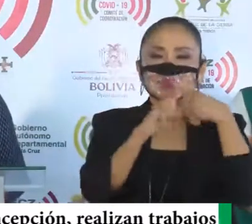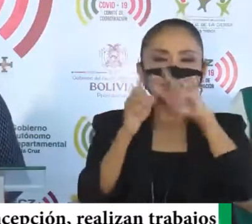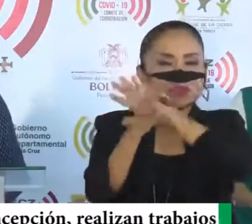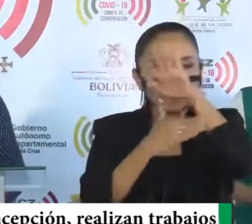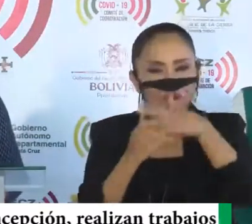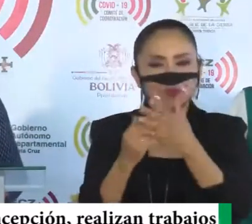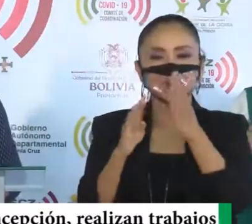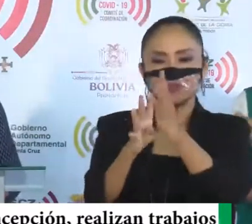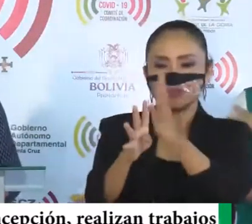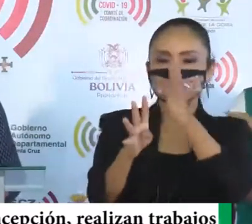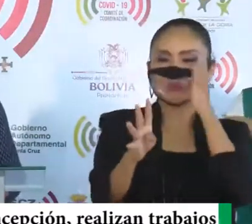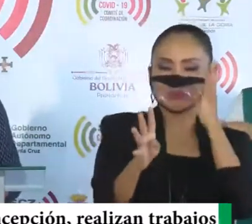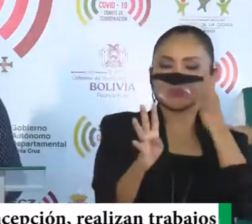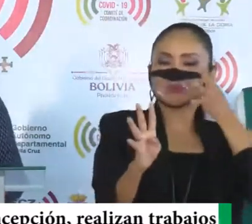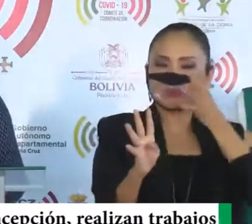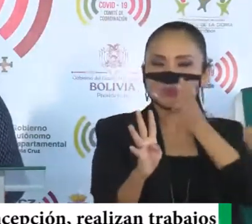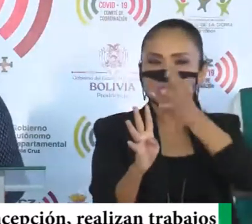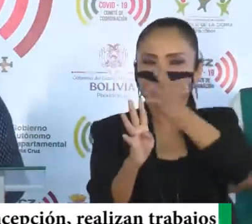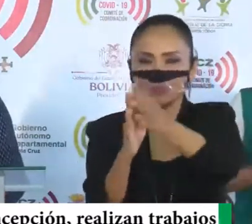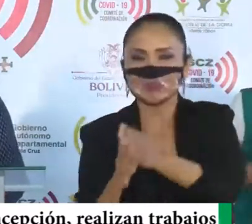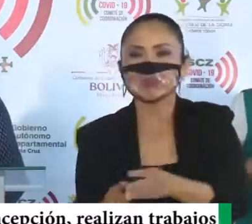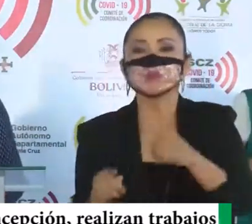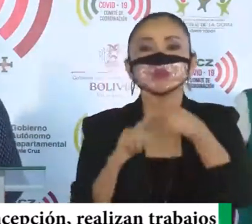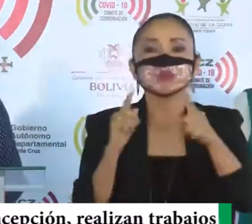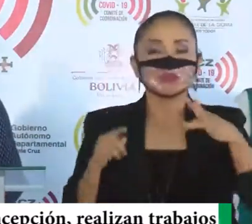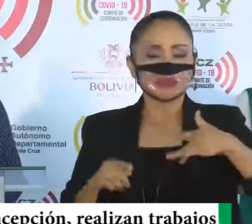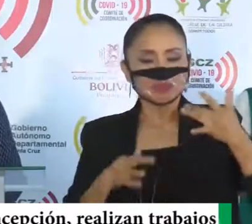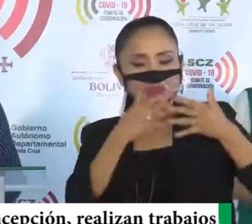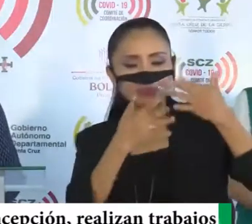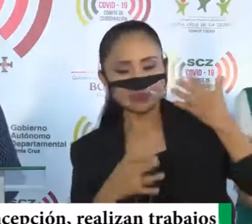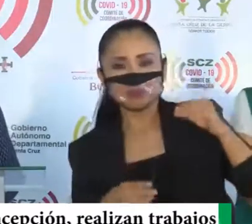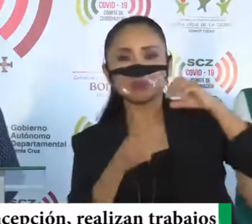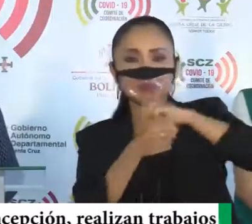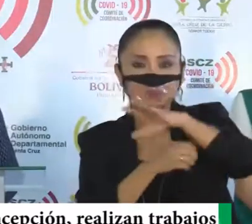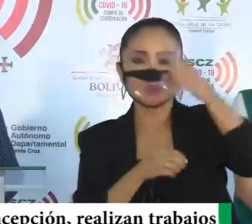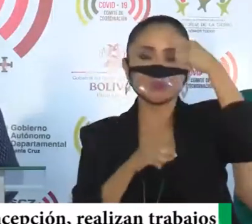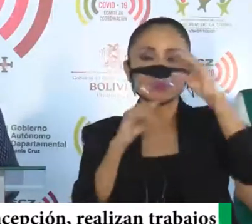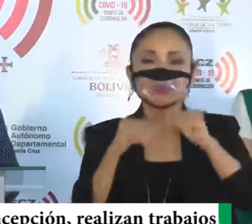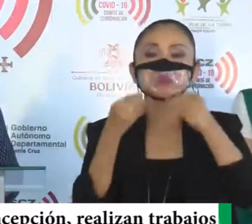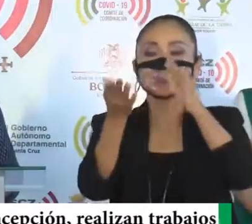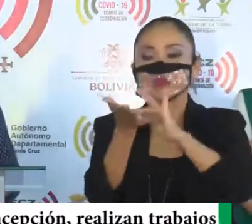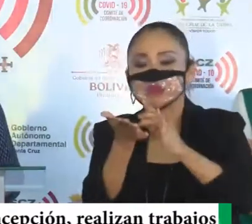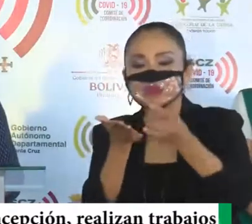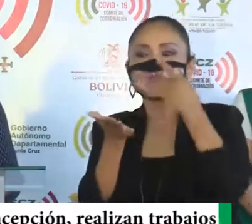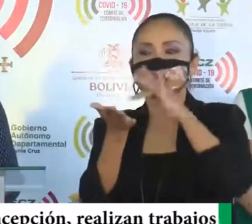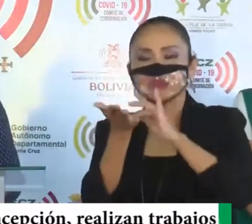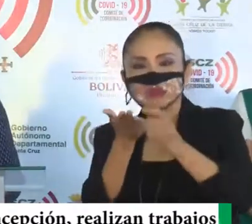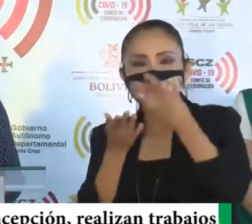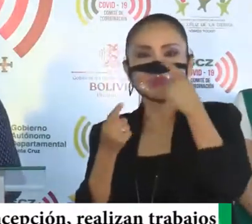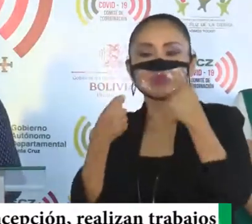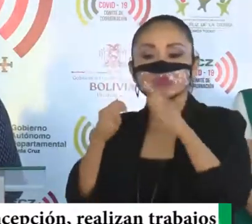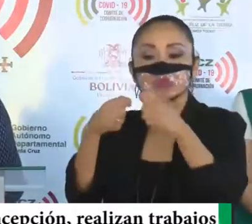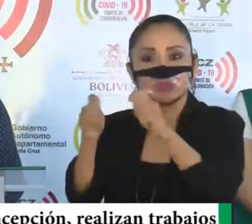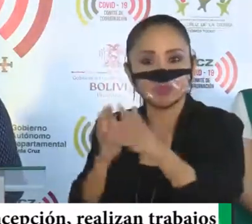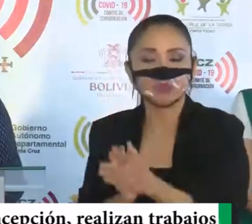todos, pero, especialmente, a todos los que tienen, síntomas de COVID, para darle, el tratamiento, respectivo, y en el transcurso,